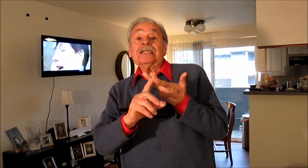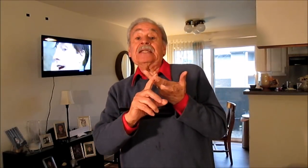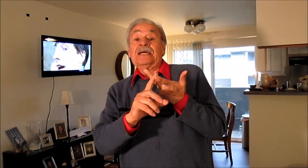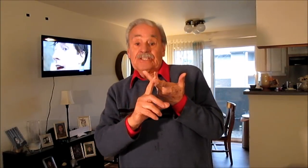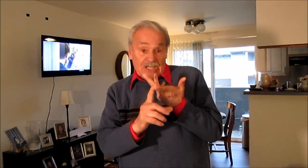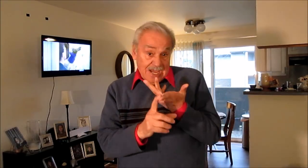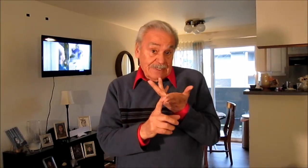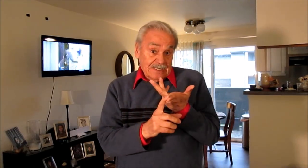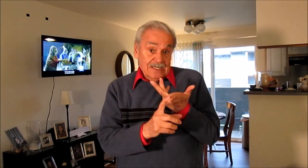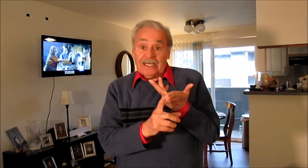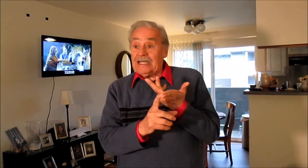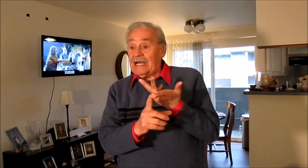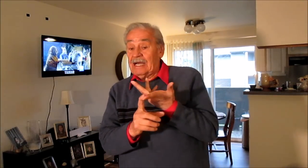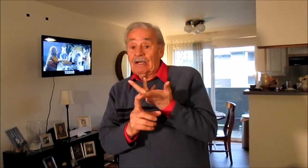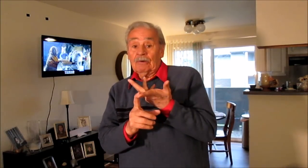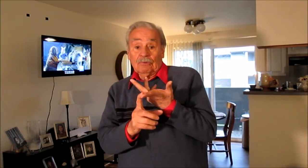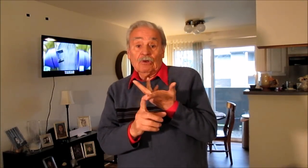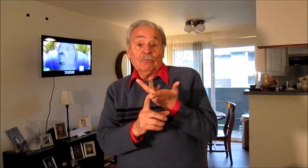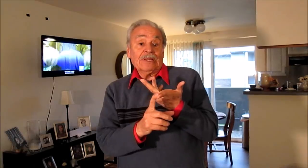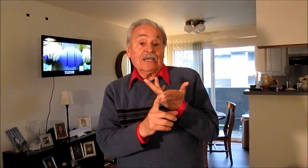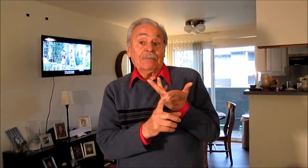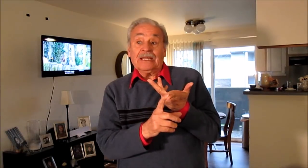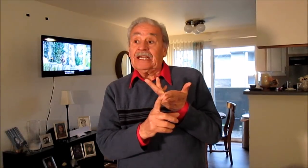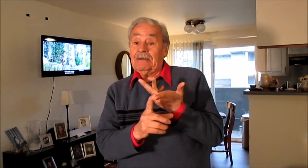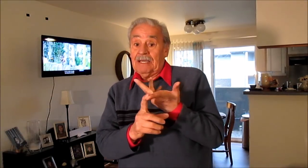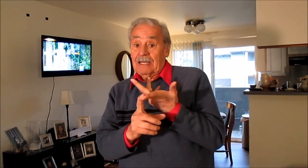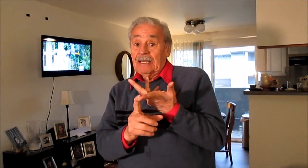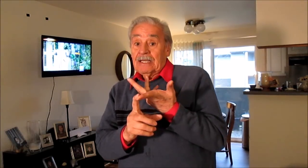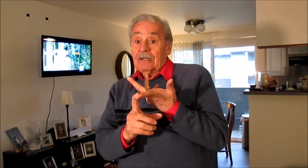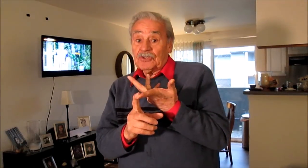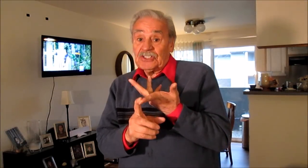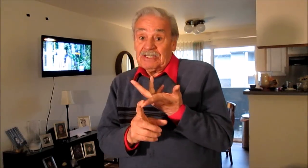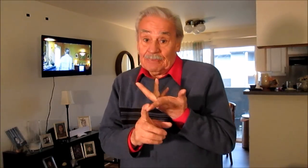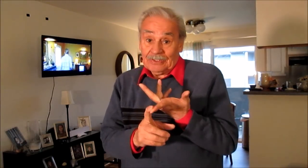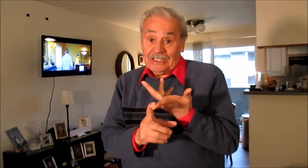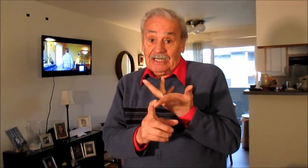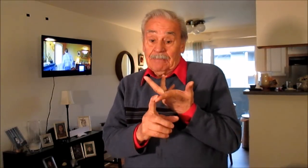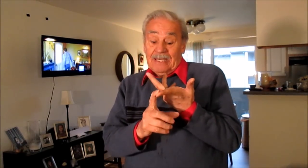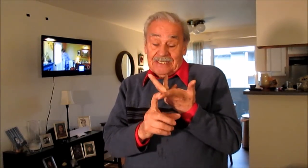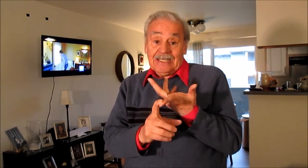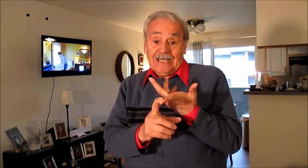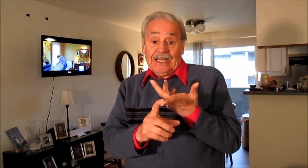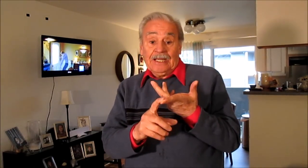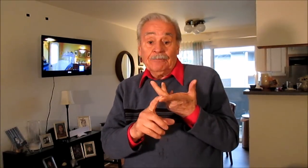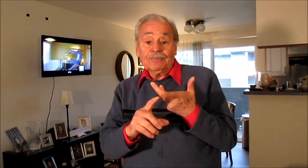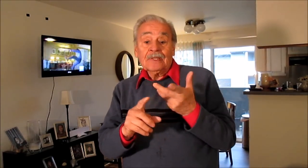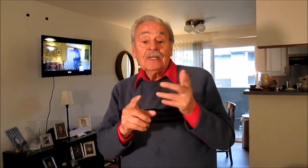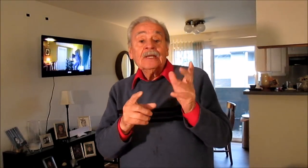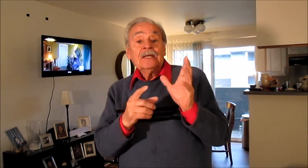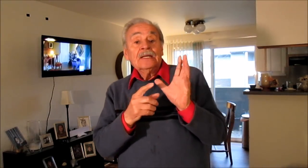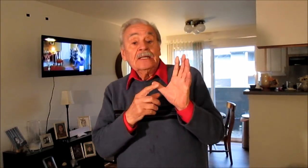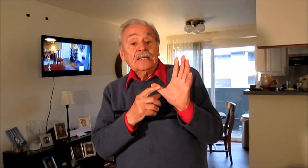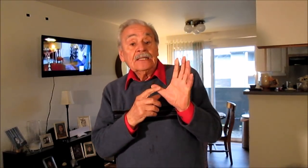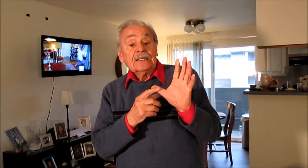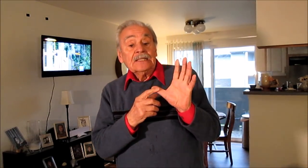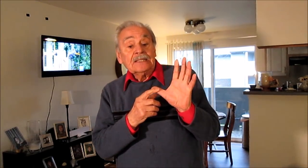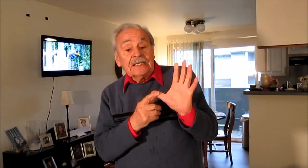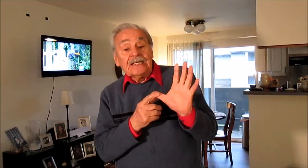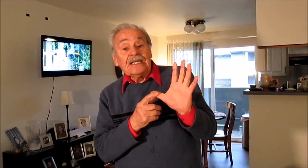tienen a Schiavi, que era un hombre que manejaba cosas importantes en el país, en canas, tienen